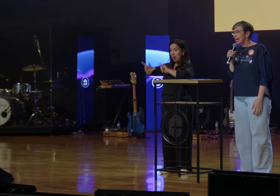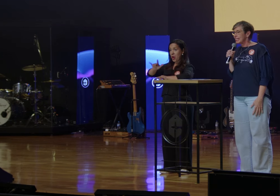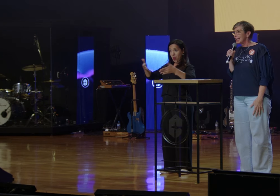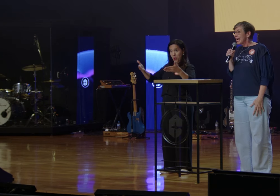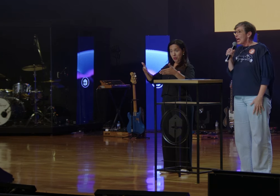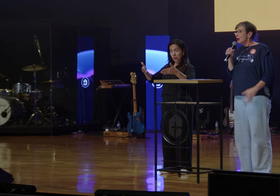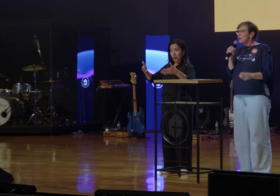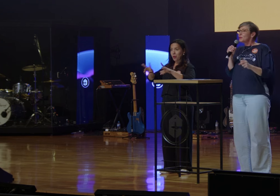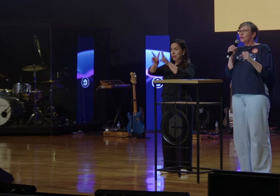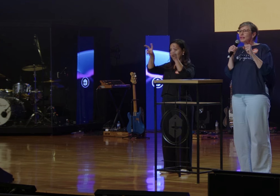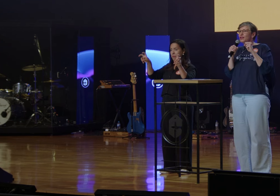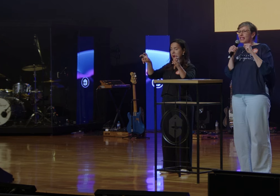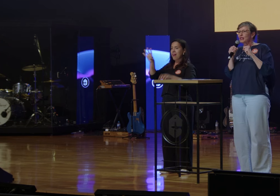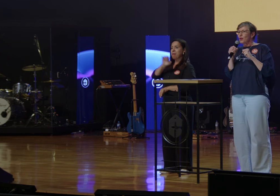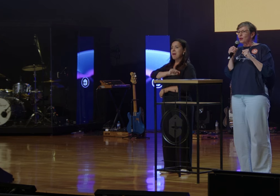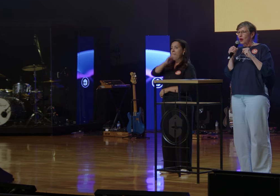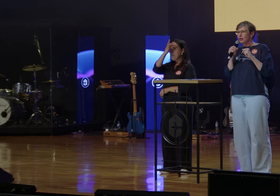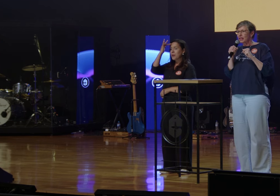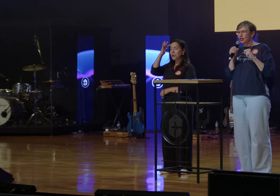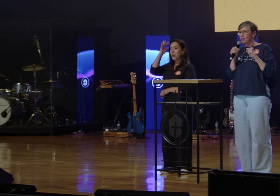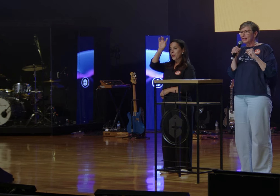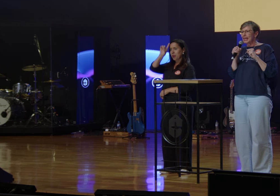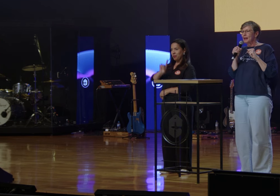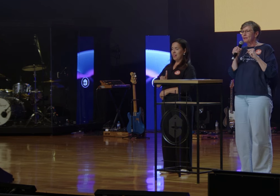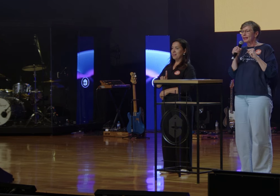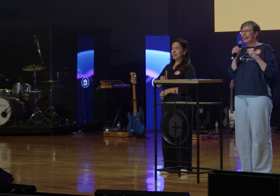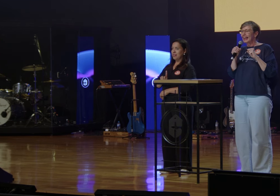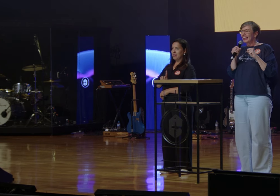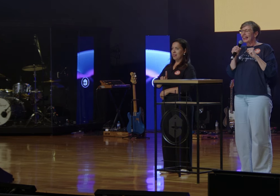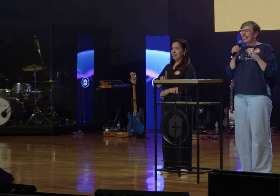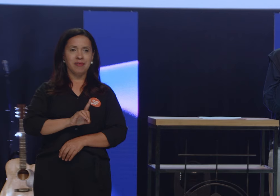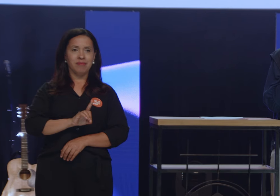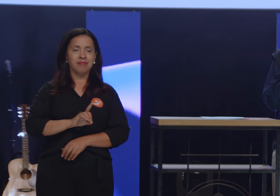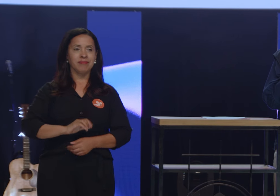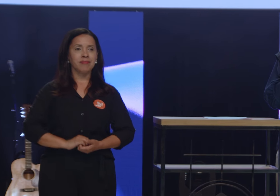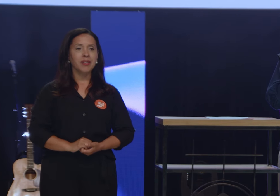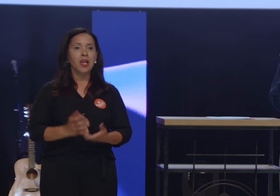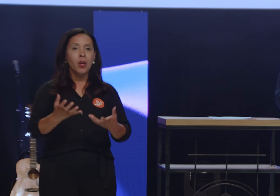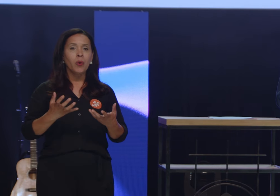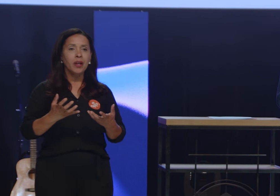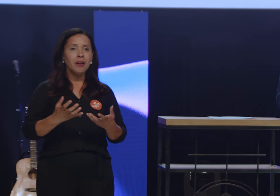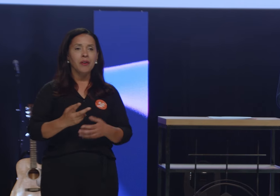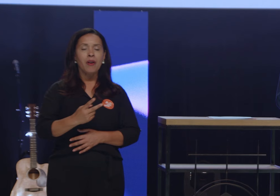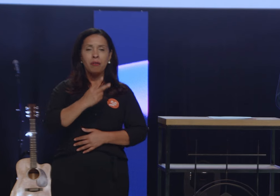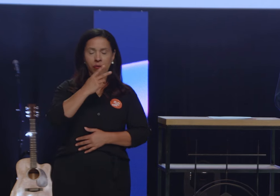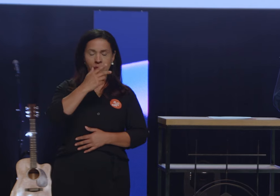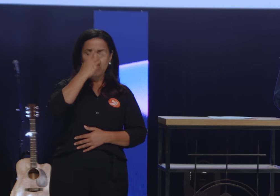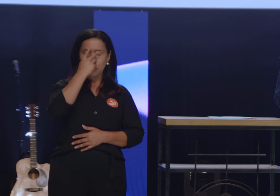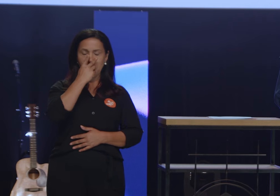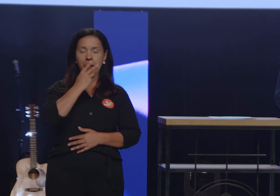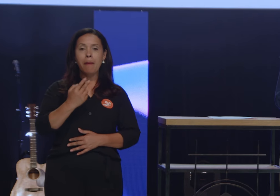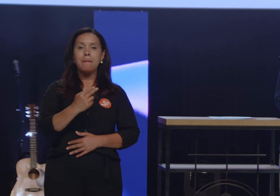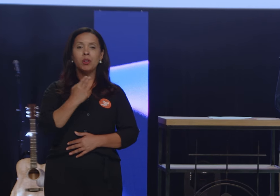especiais. Eu queria pedir para que você fechasse seu olho só um instantinho, pode ser? Meu nome é Carmen, eu tenho 1